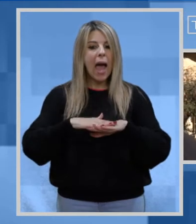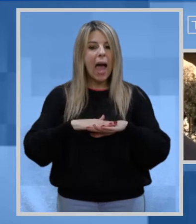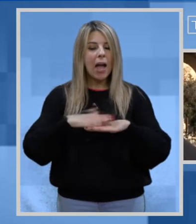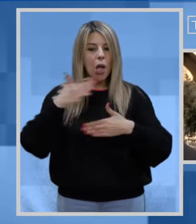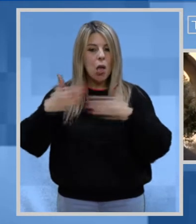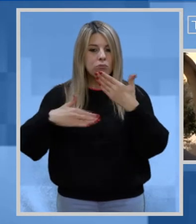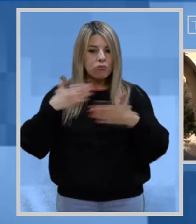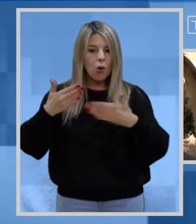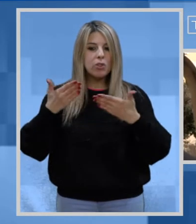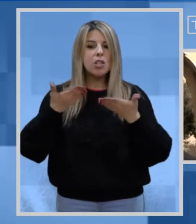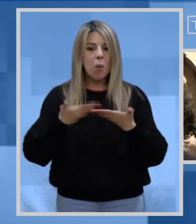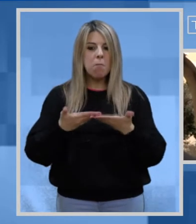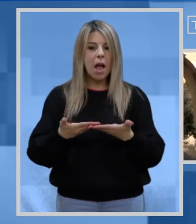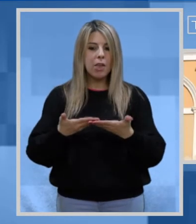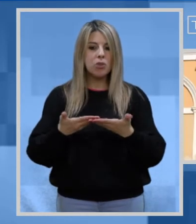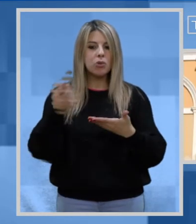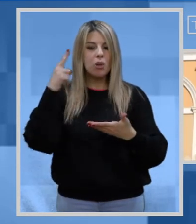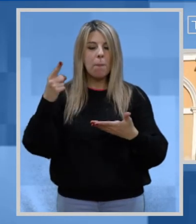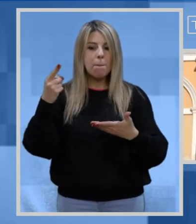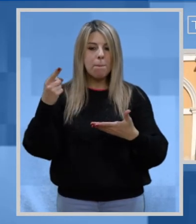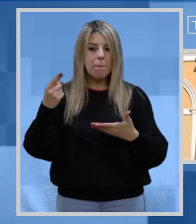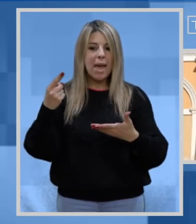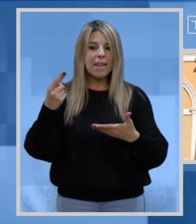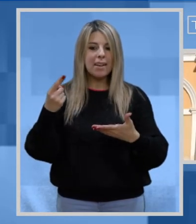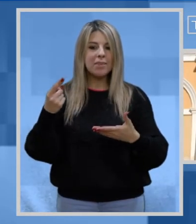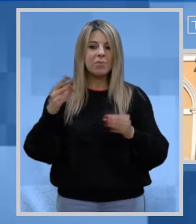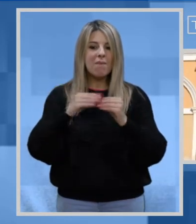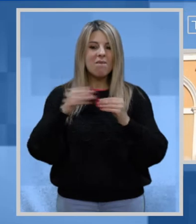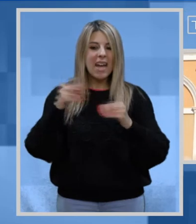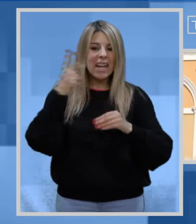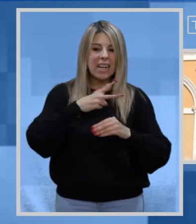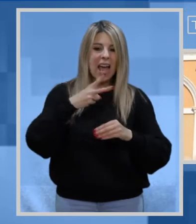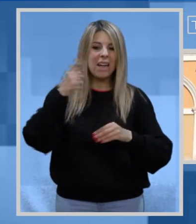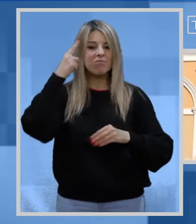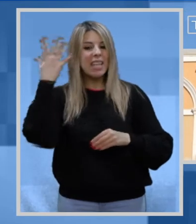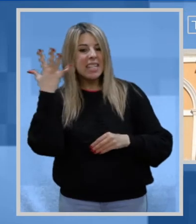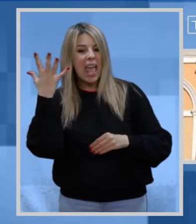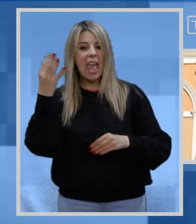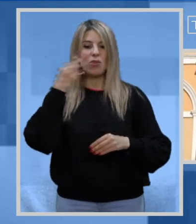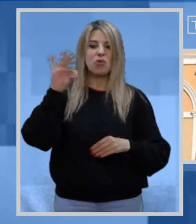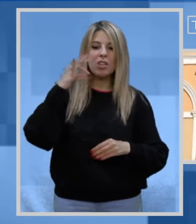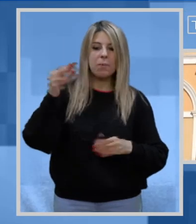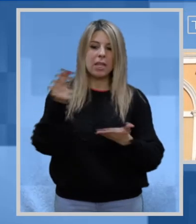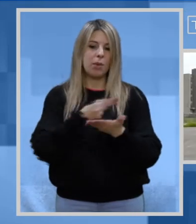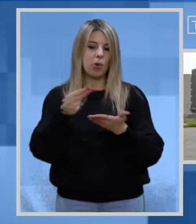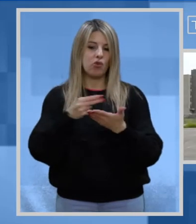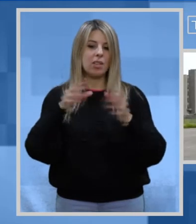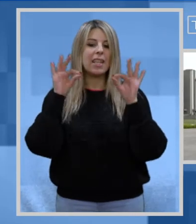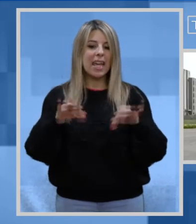continuo stimolo a concretizzare idee suggerimenti e progetti provenienti dagli stessi giovani